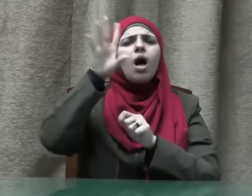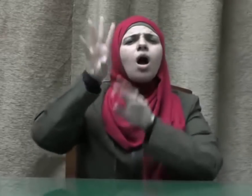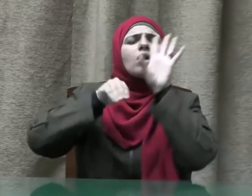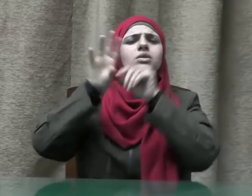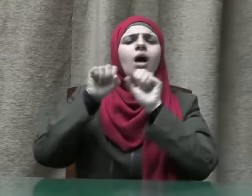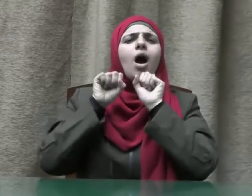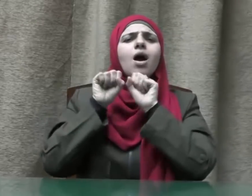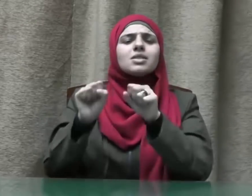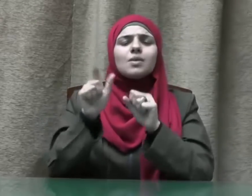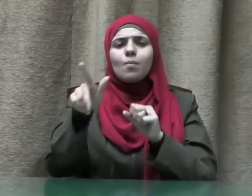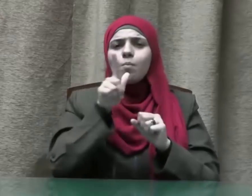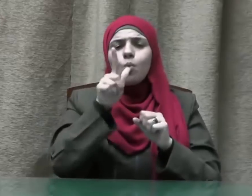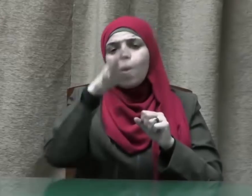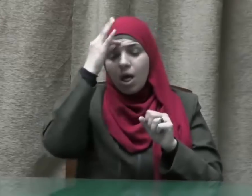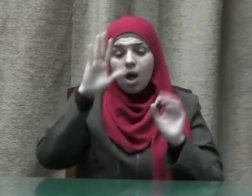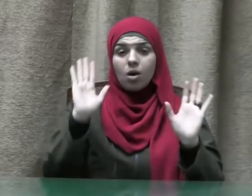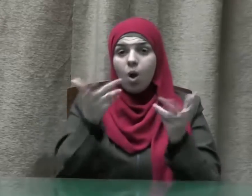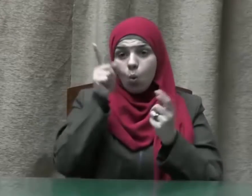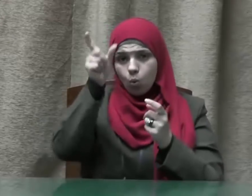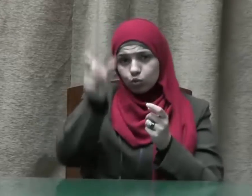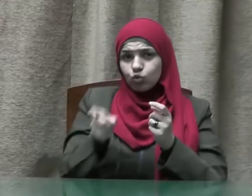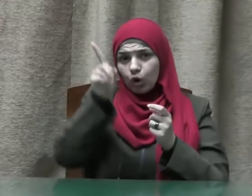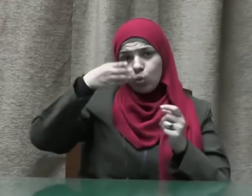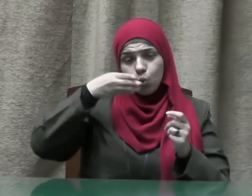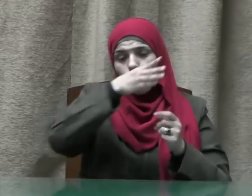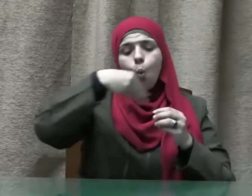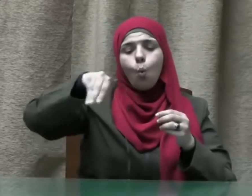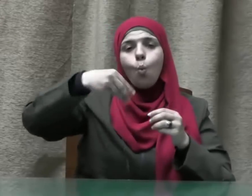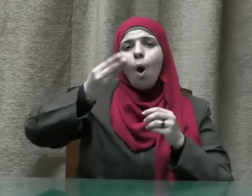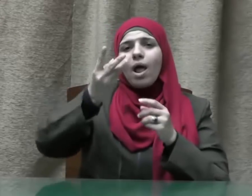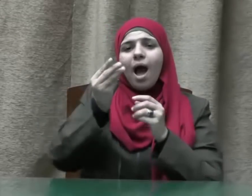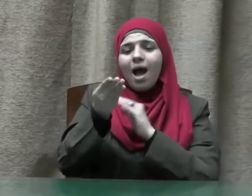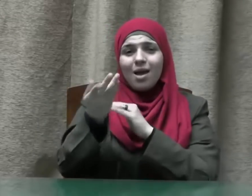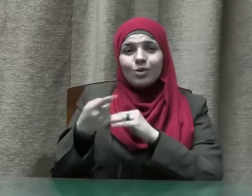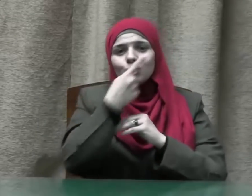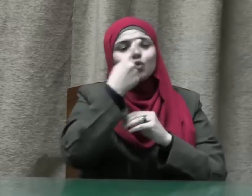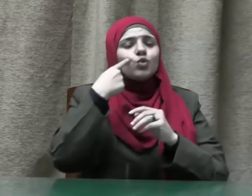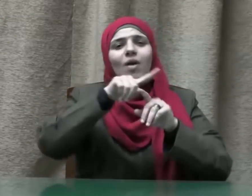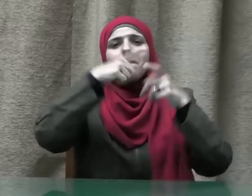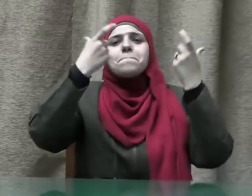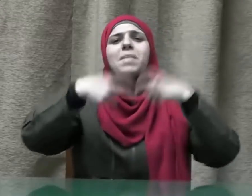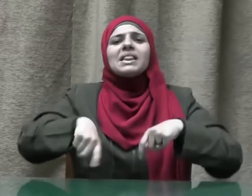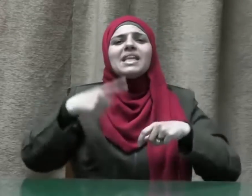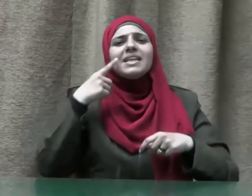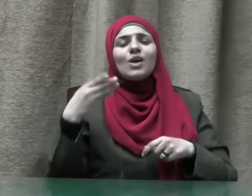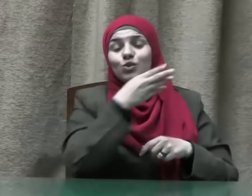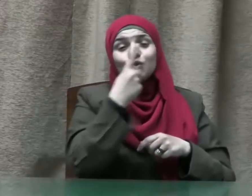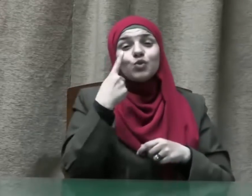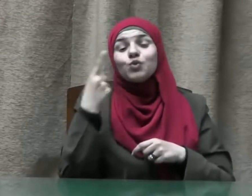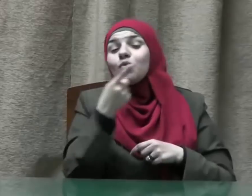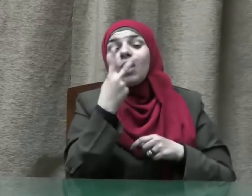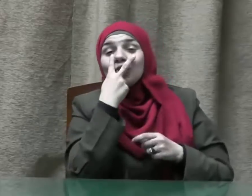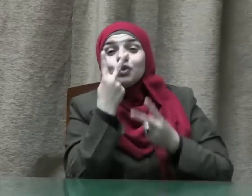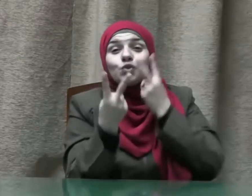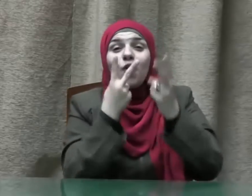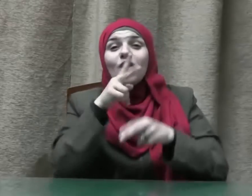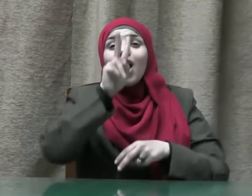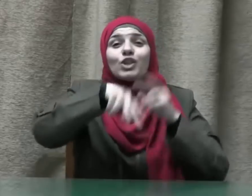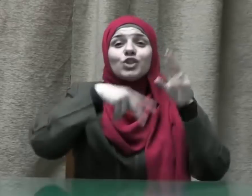فَابْعَثُوا أَحَدَكُمْ بِوَرِقِكُمْ هَذِهِ إِلَى الْمَدِينَةِ فلينظر أيها أزكى